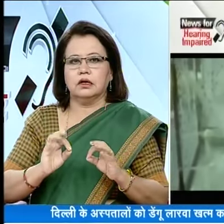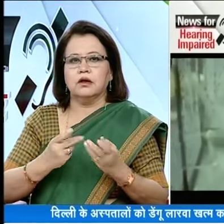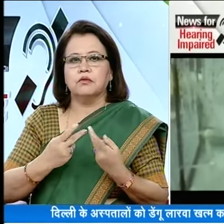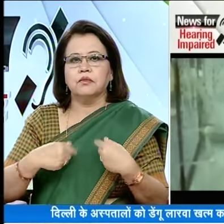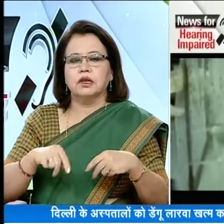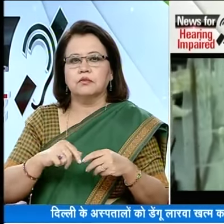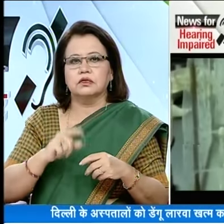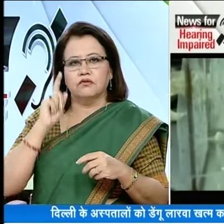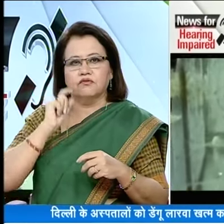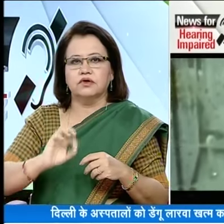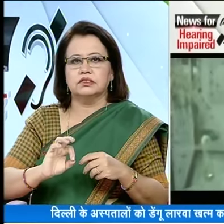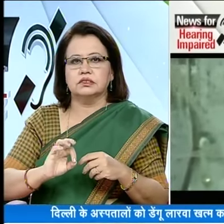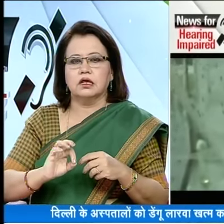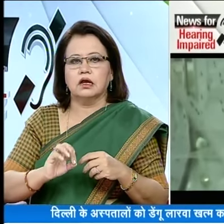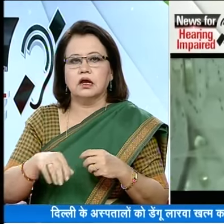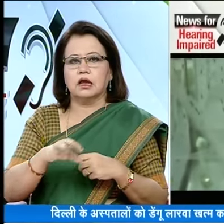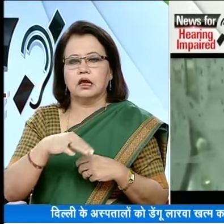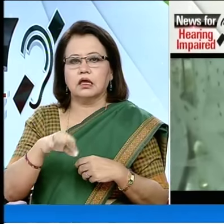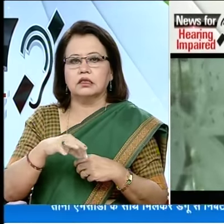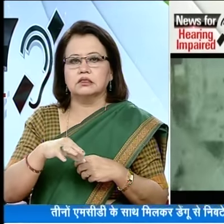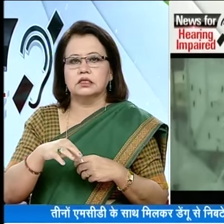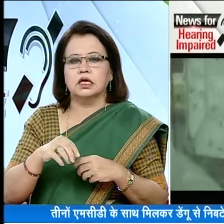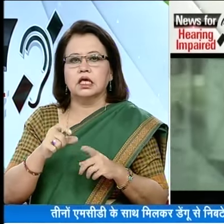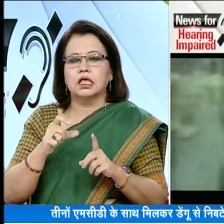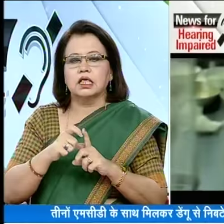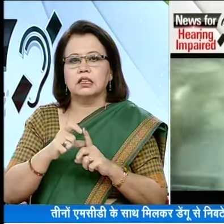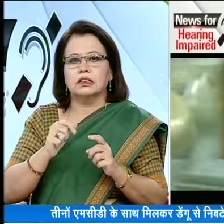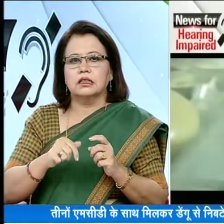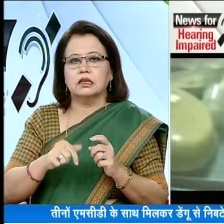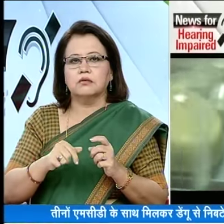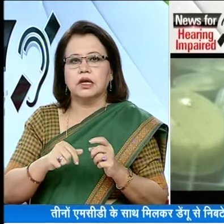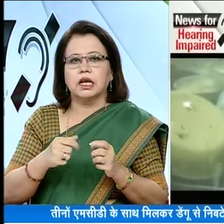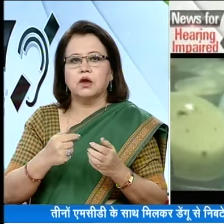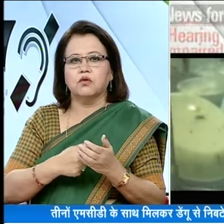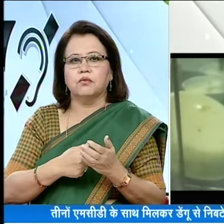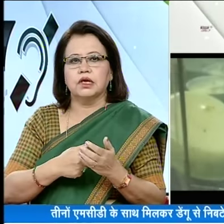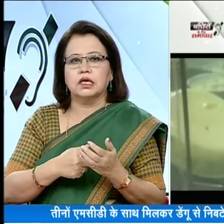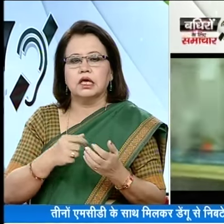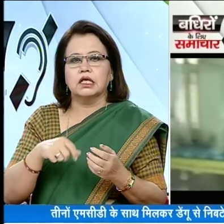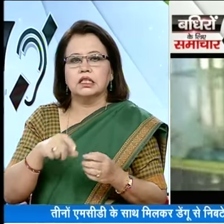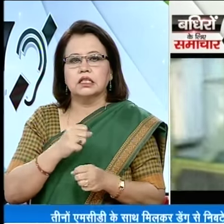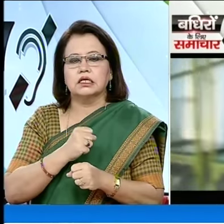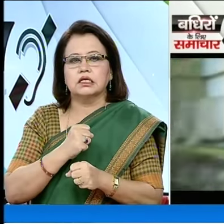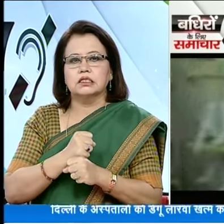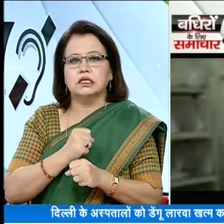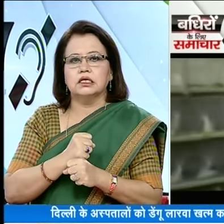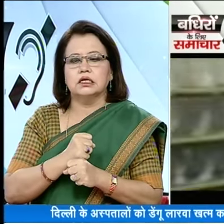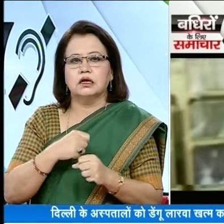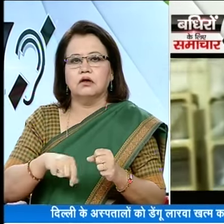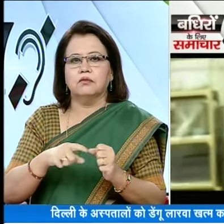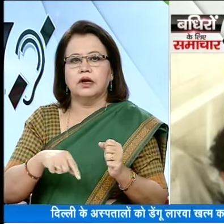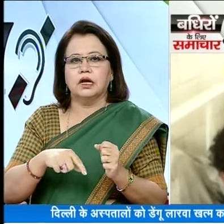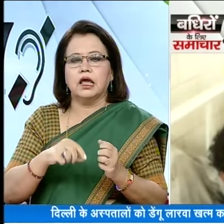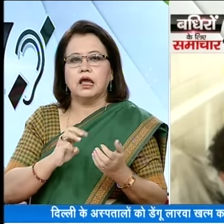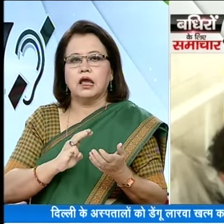जिसमें ये फैसला लिया गया मीटिंग में इस बात का भी फैसला ली आगया है कि केंदर सरकार डिली में डेंगू